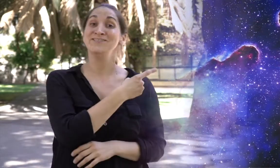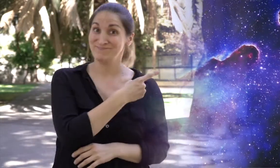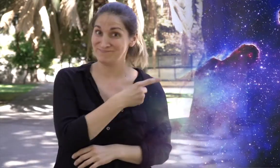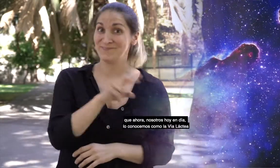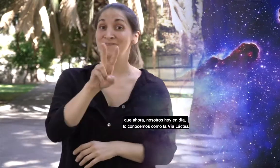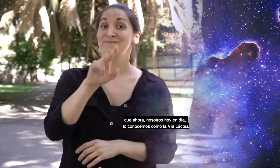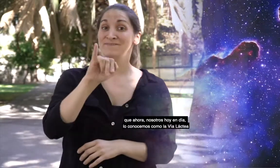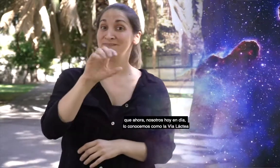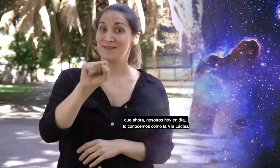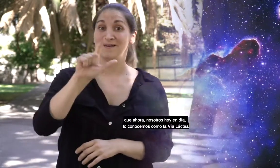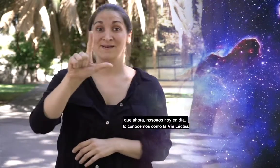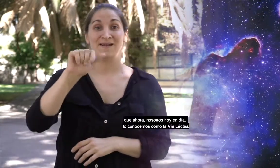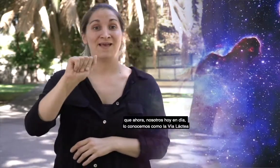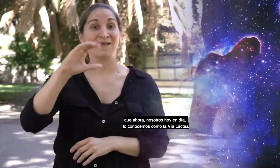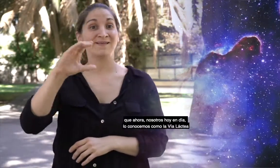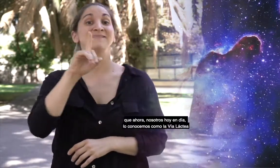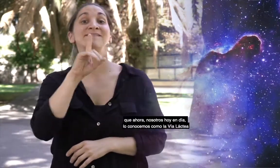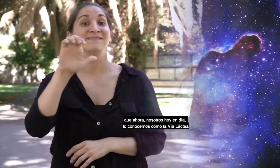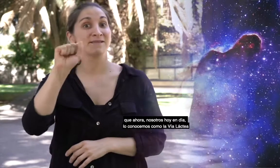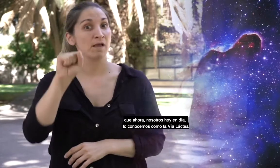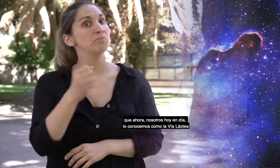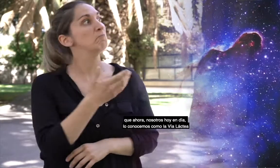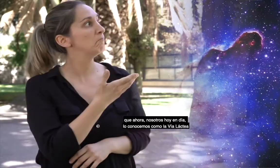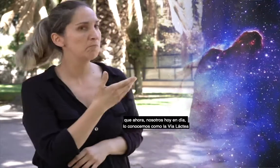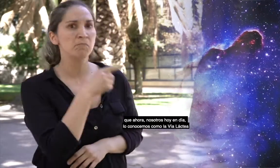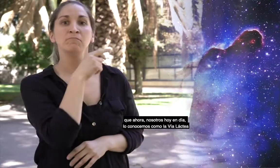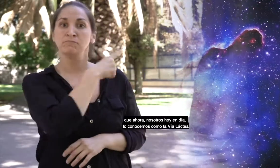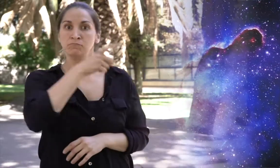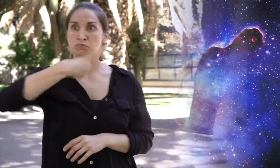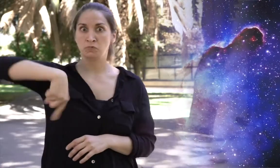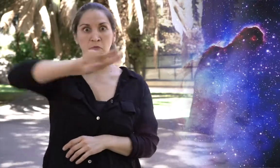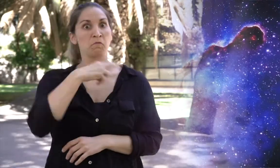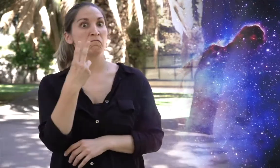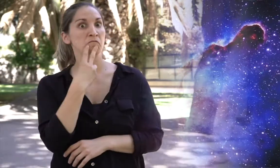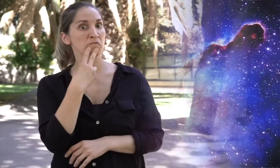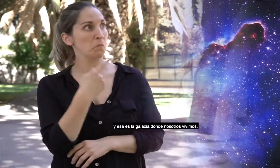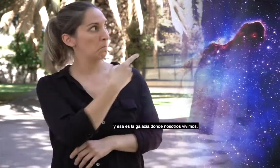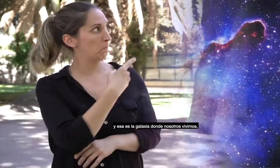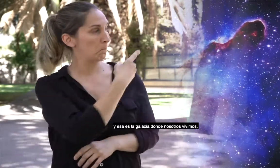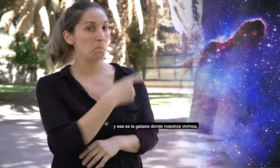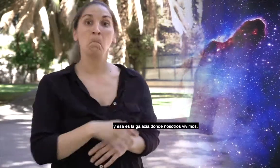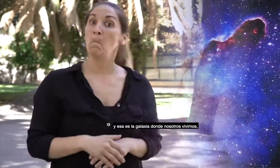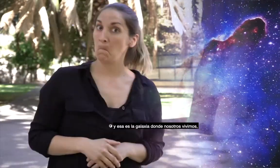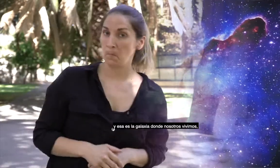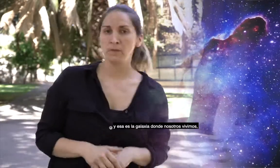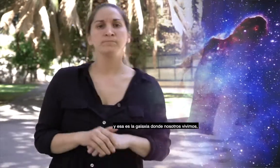Que ahora, nosotros hoy en día lo conocemos como la Vía Láctea. Y esa es la galaxia donde nosotros